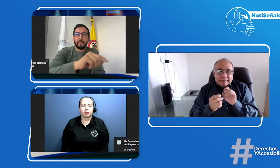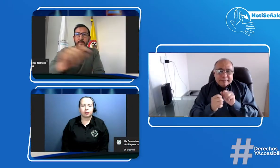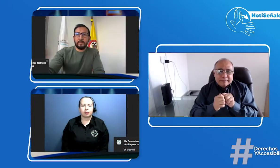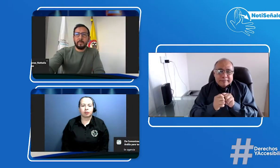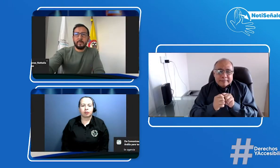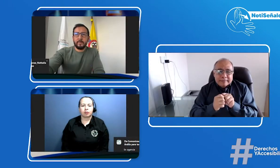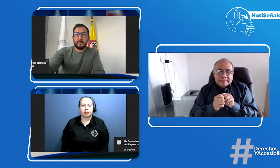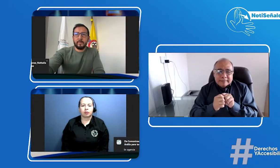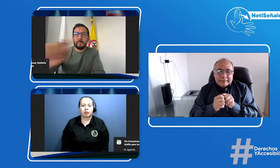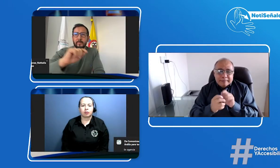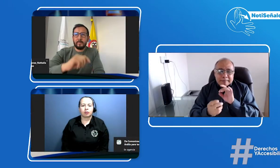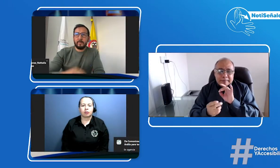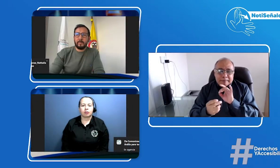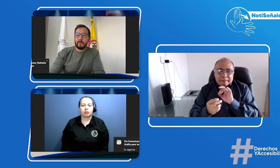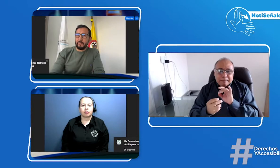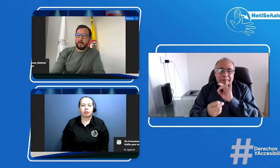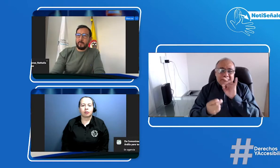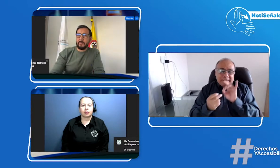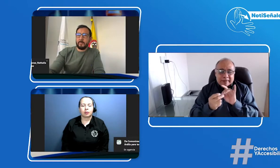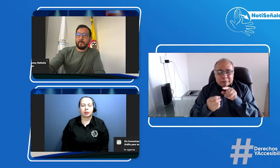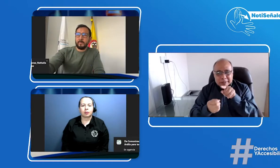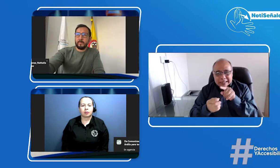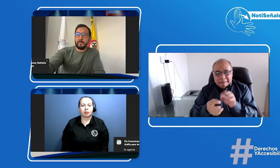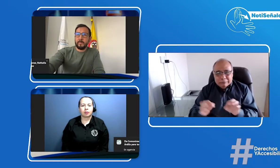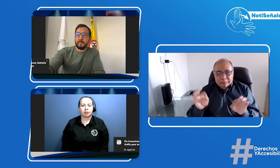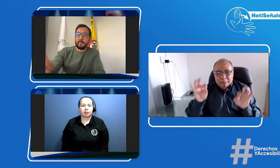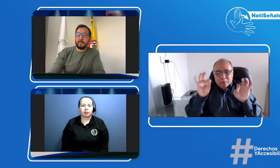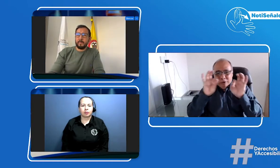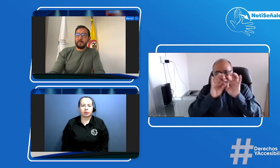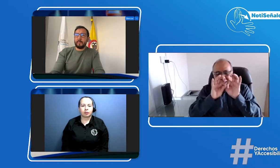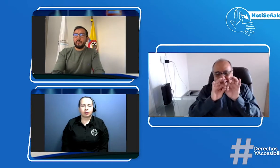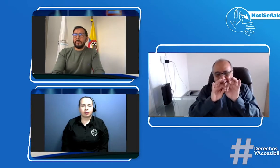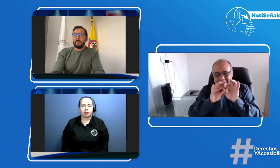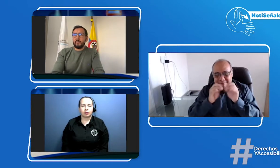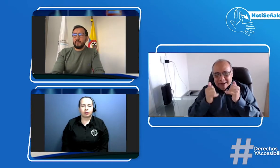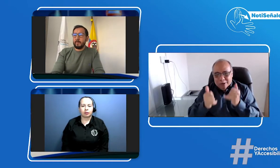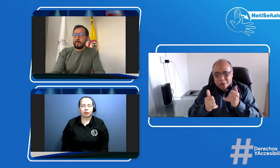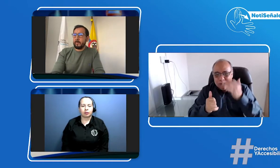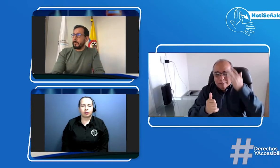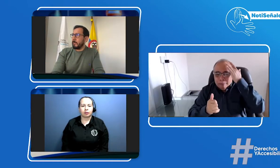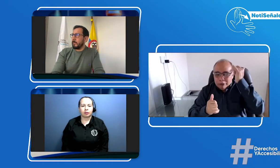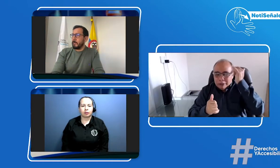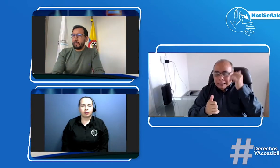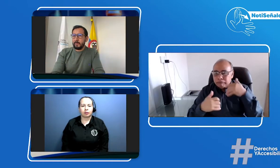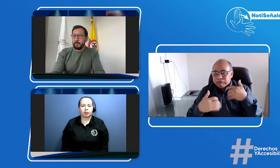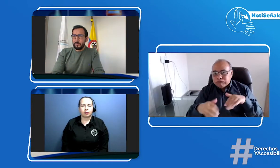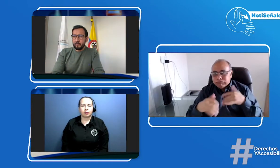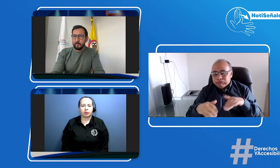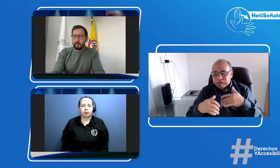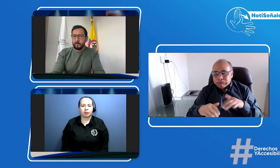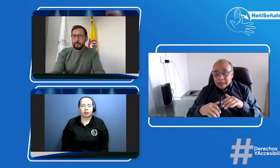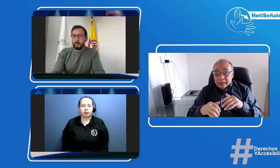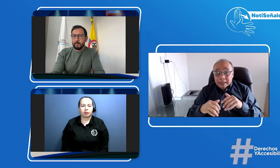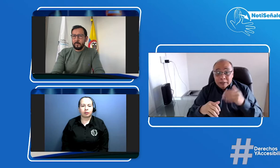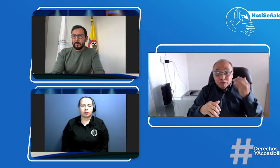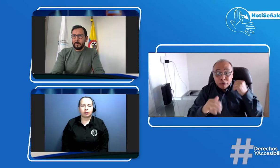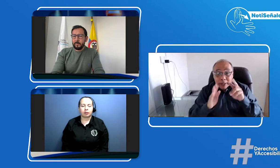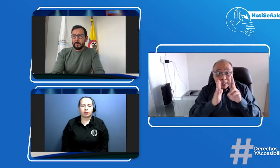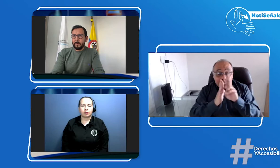perfecto me parece que es muy importante este espacio